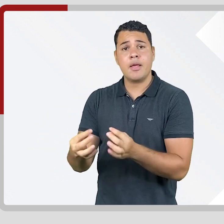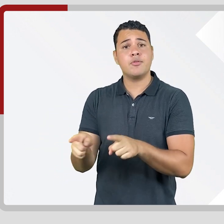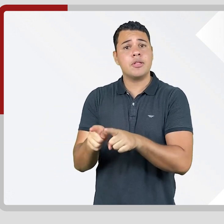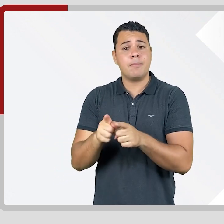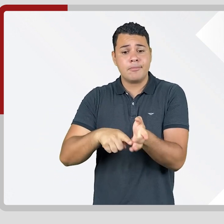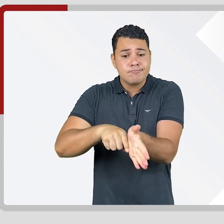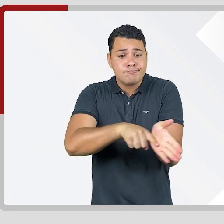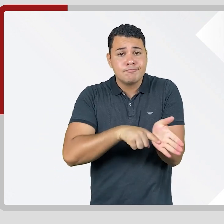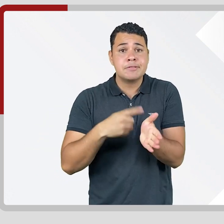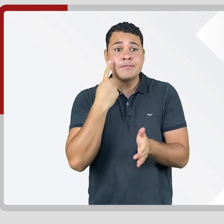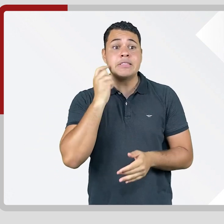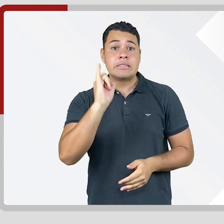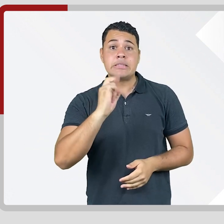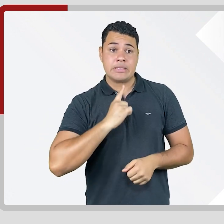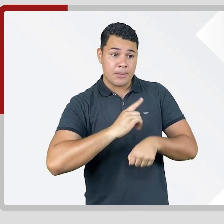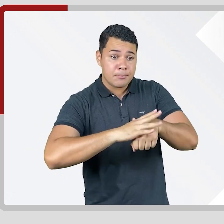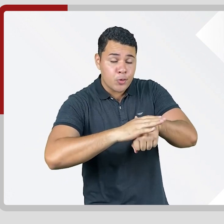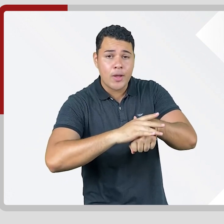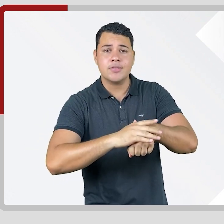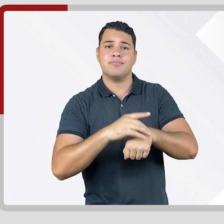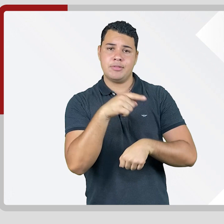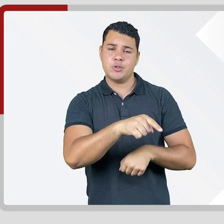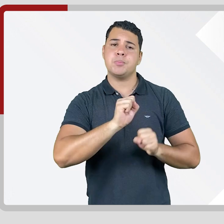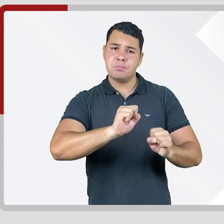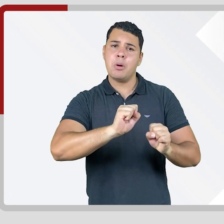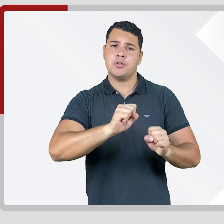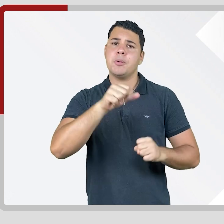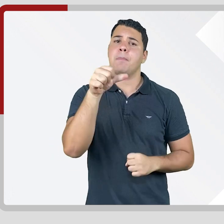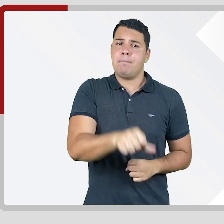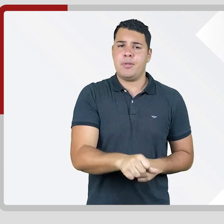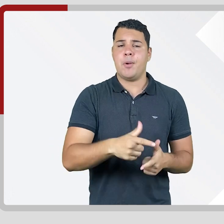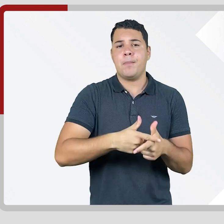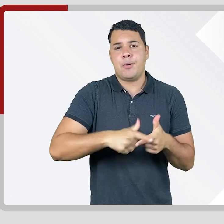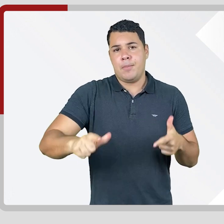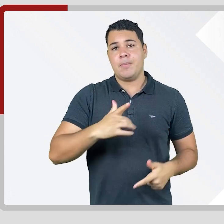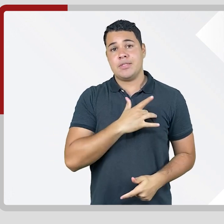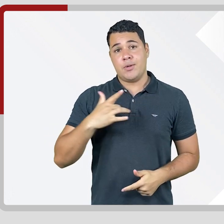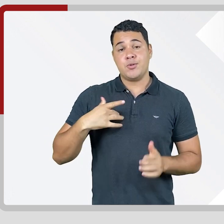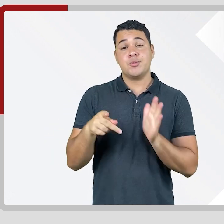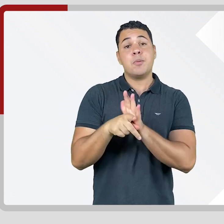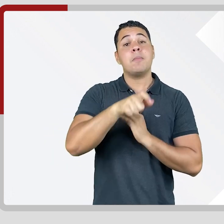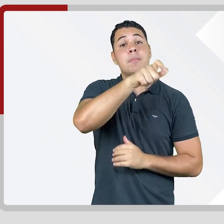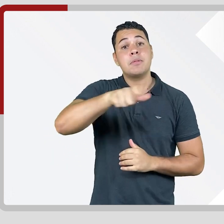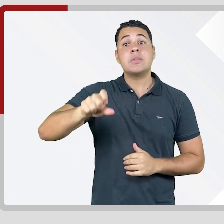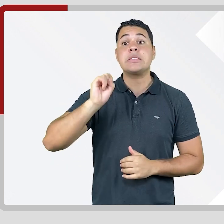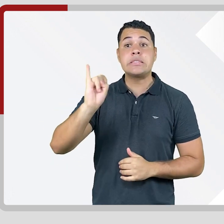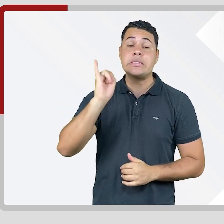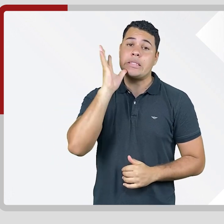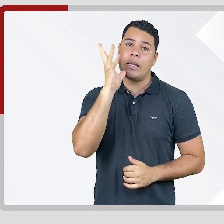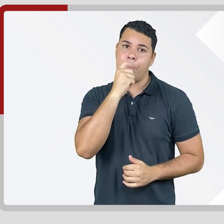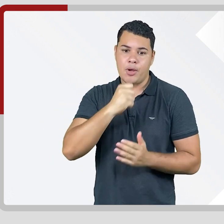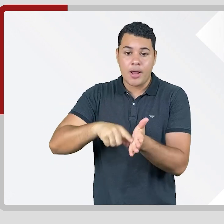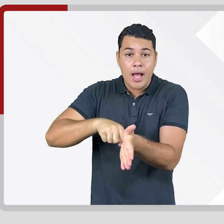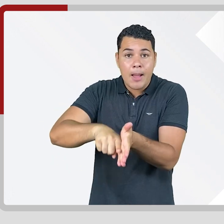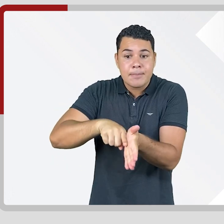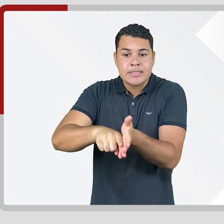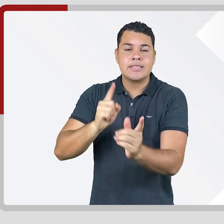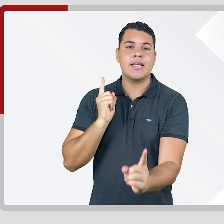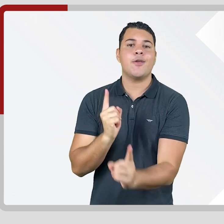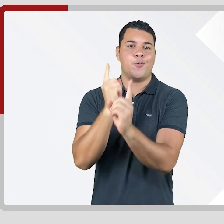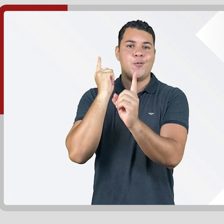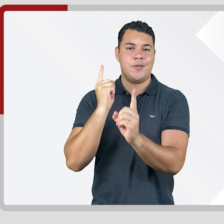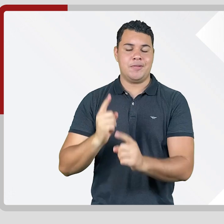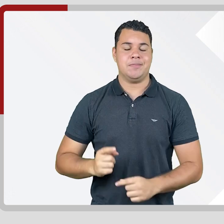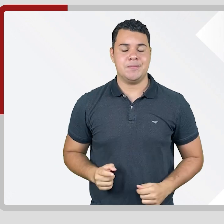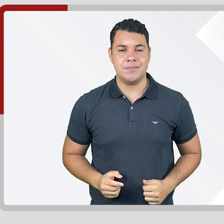reprimida nos exames e diagnósticos representam riscos para o agravamento de condições clínicas não